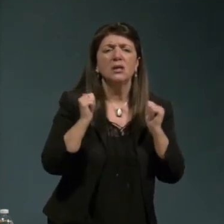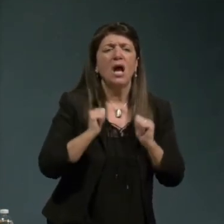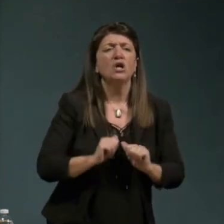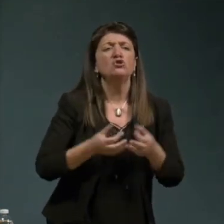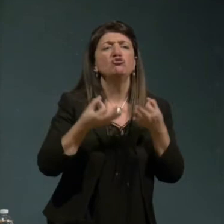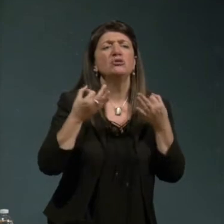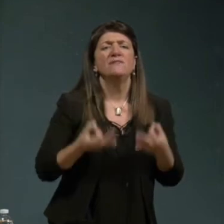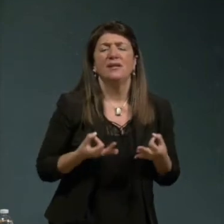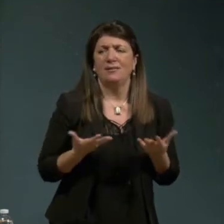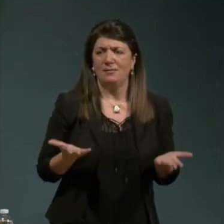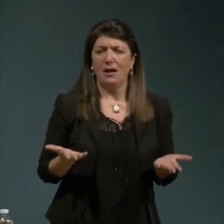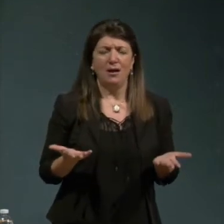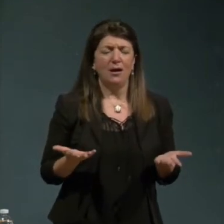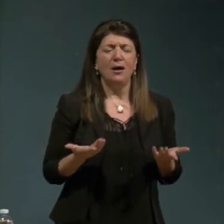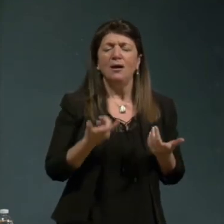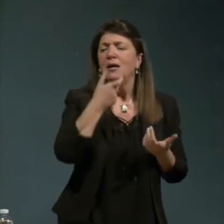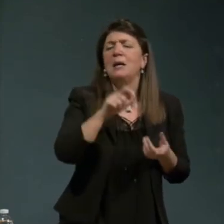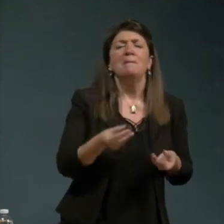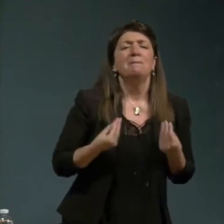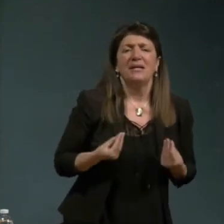si è vero